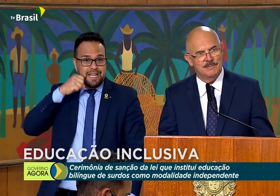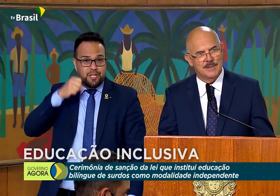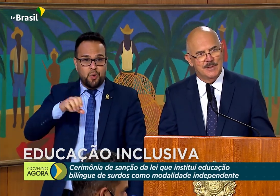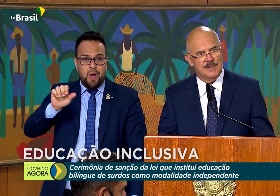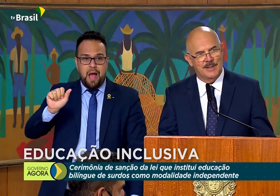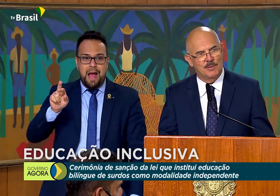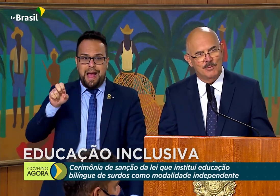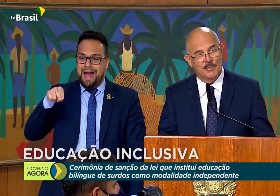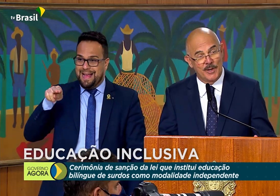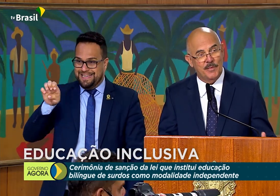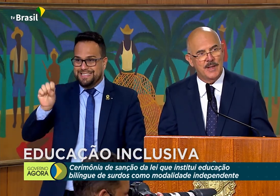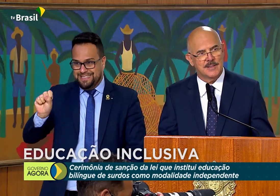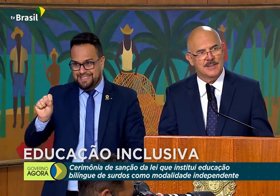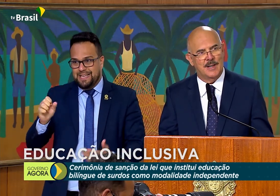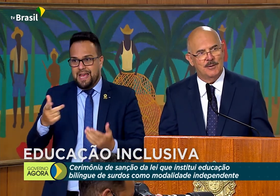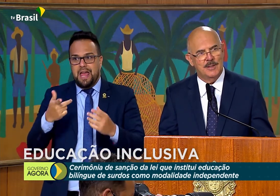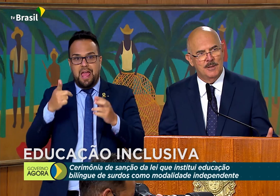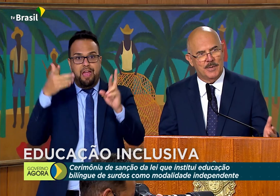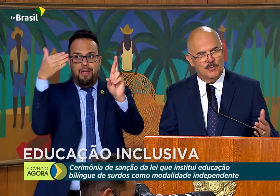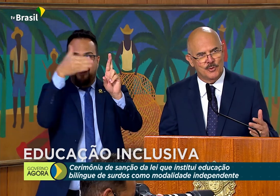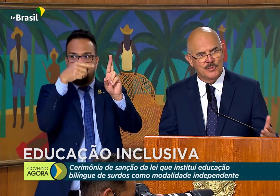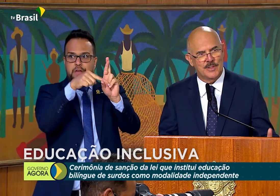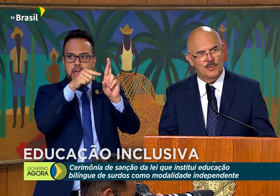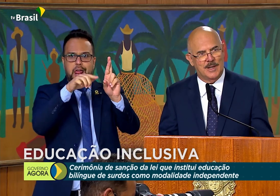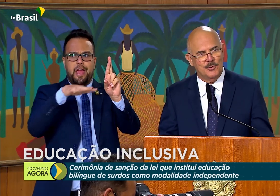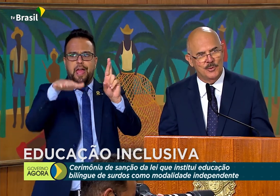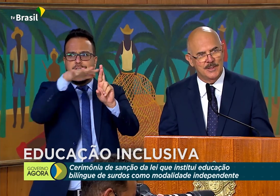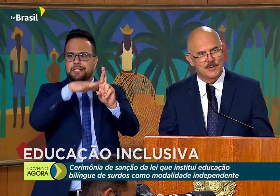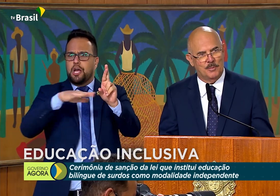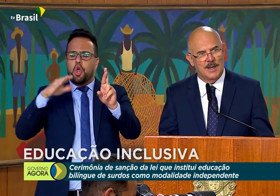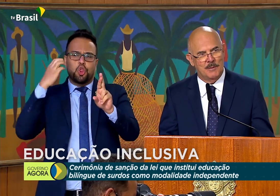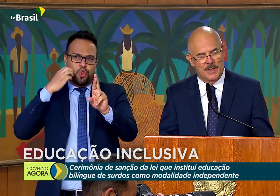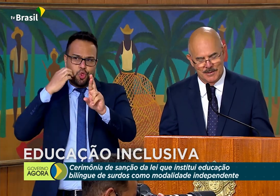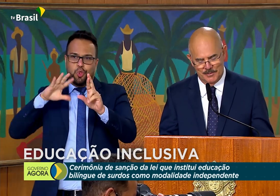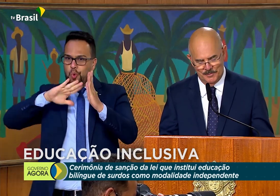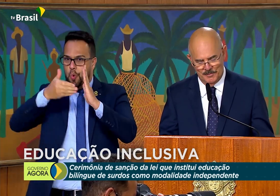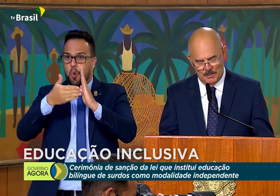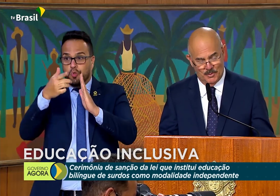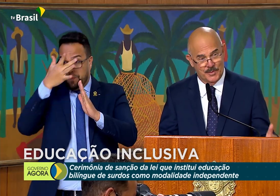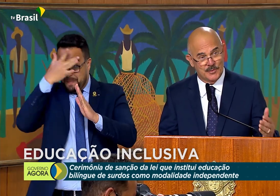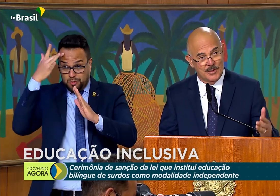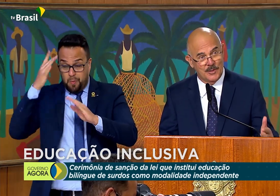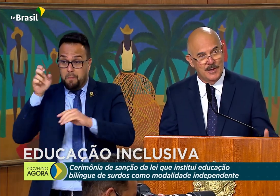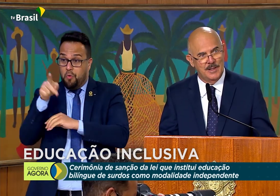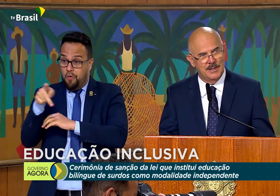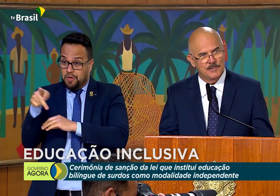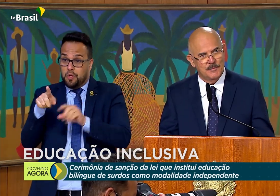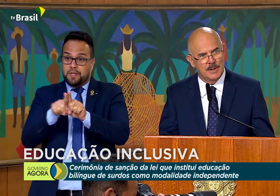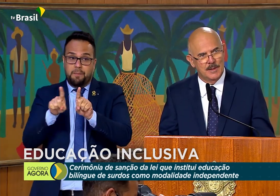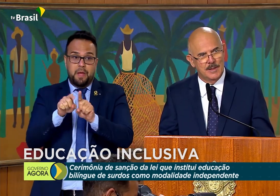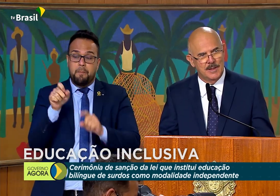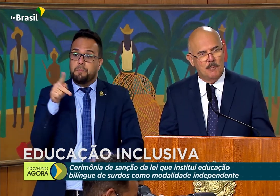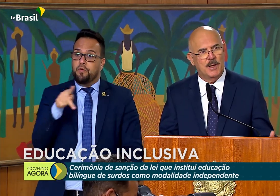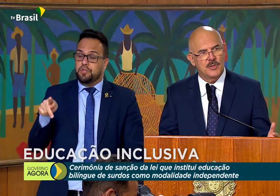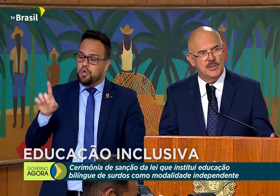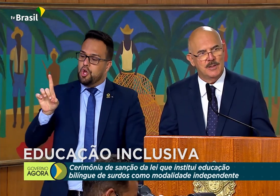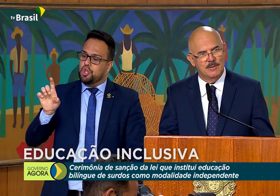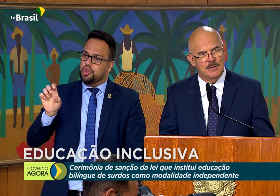um referencial para todos os educadores no parlamento, professora Dorinha, e a paixão